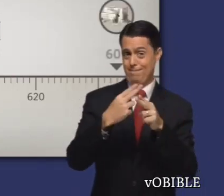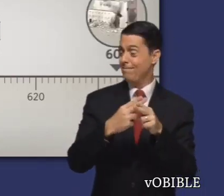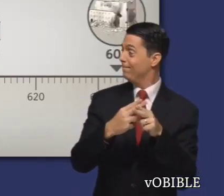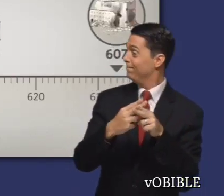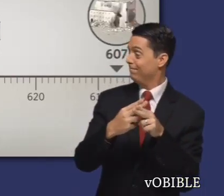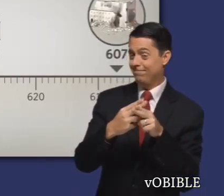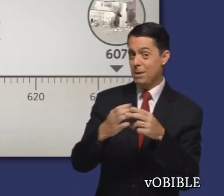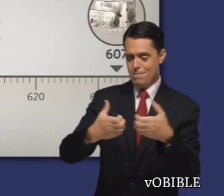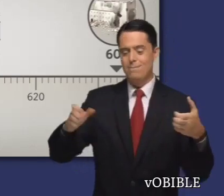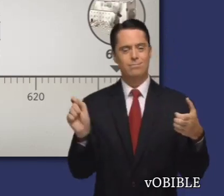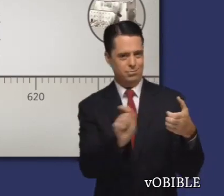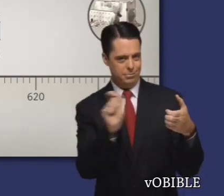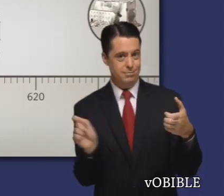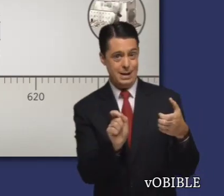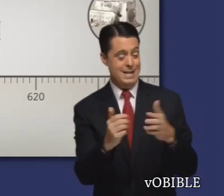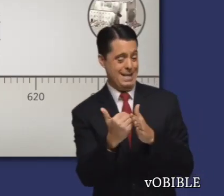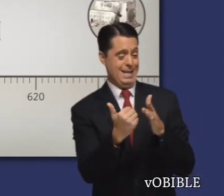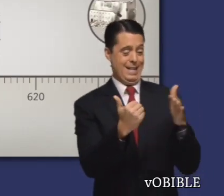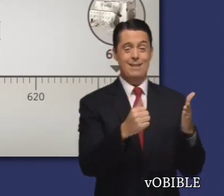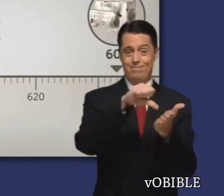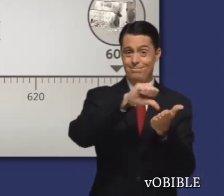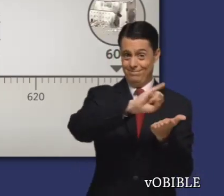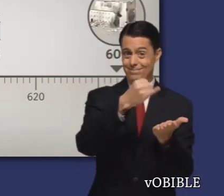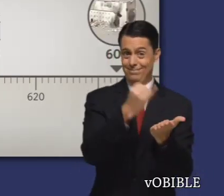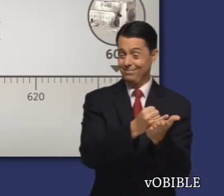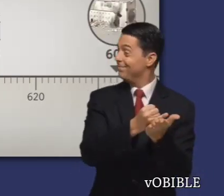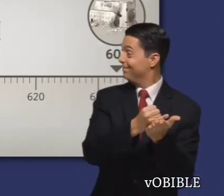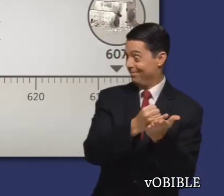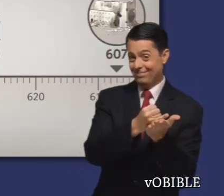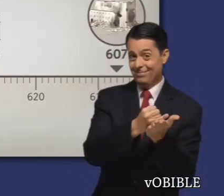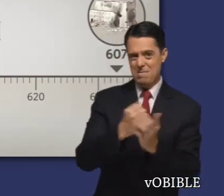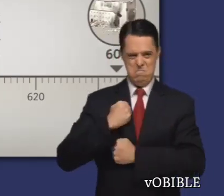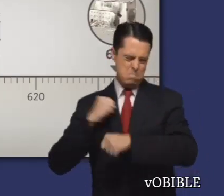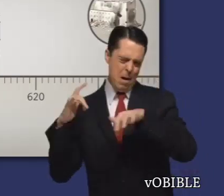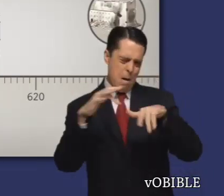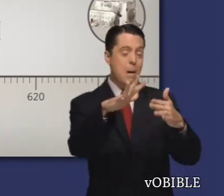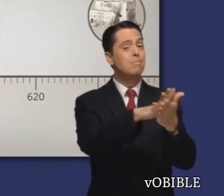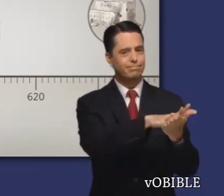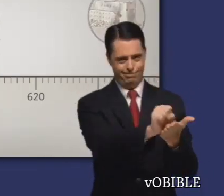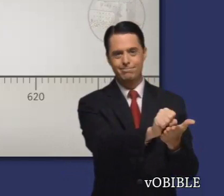libros, y más de cuarenta años antes de la destrucción de Jerusalén en el 607.